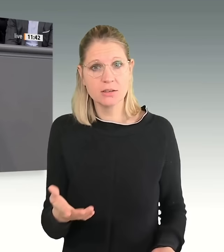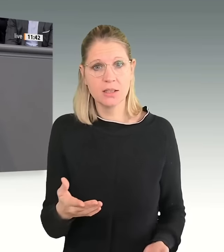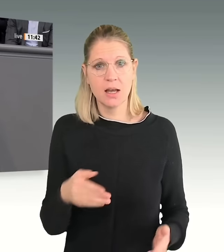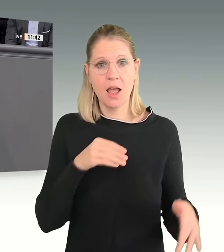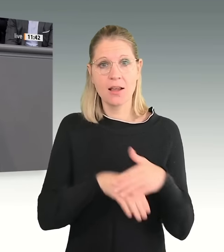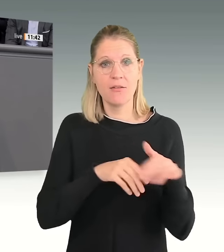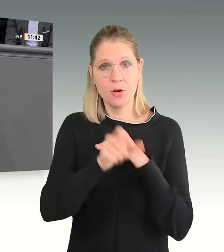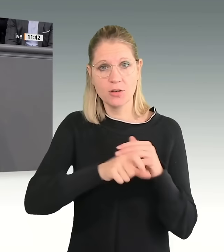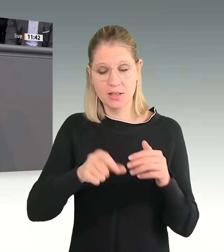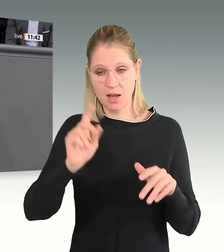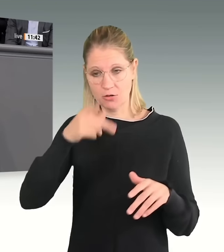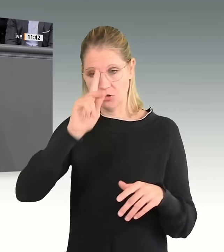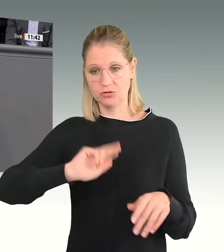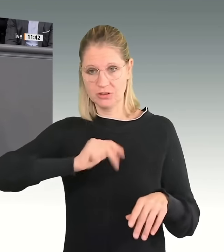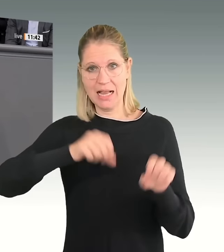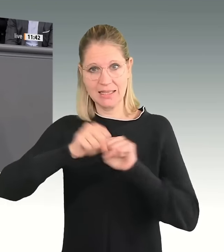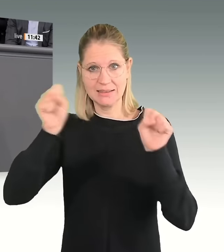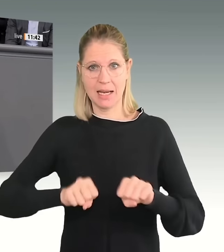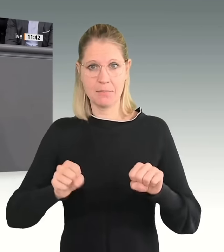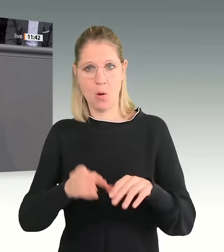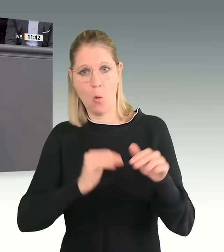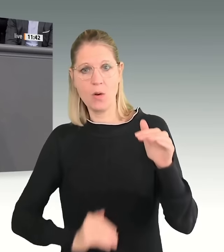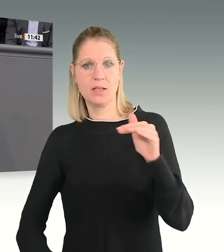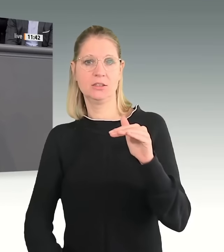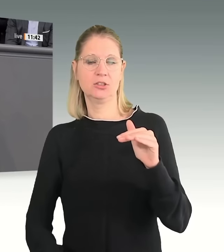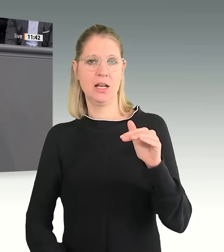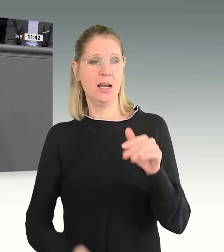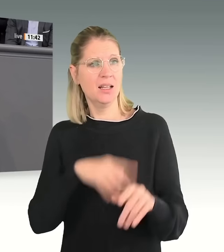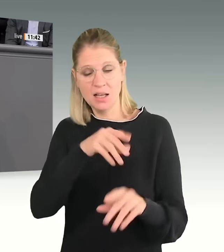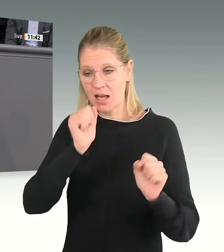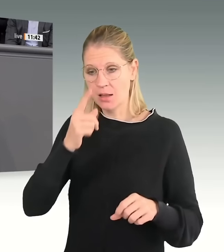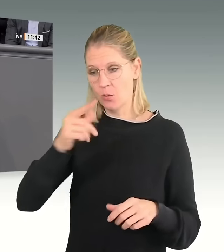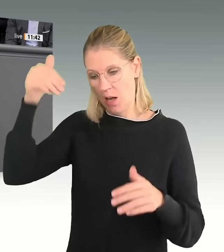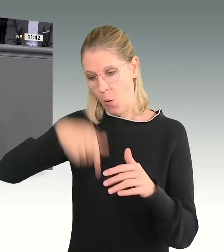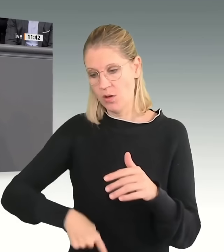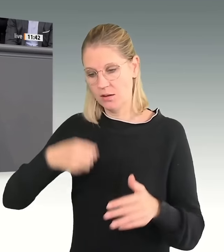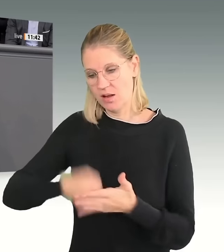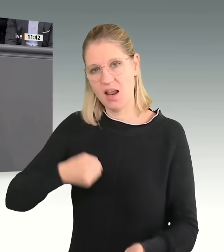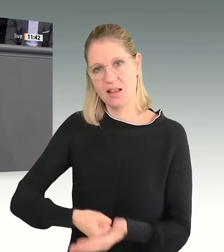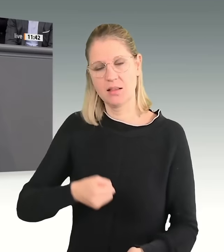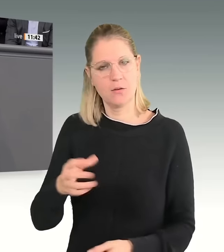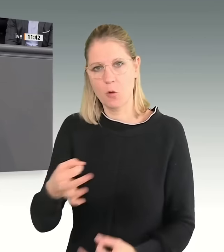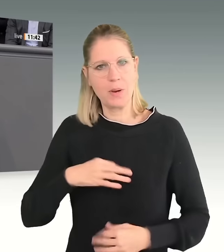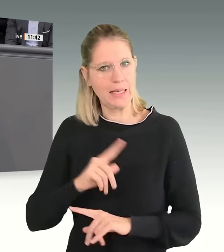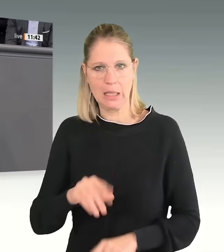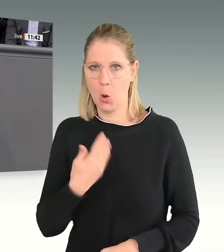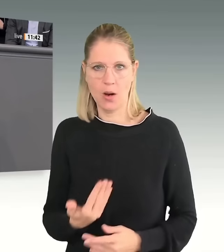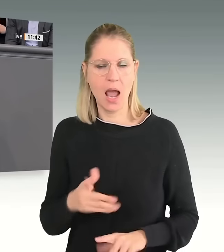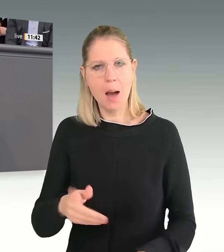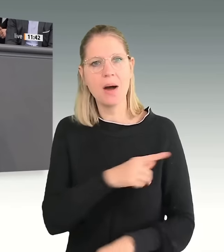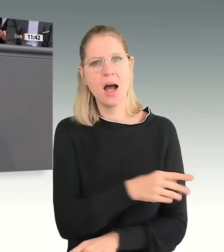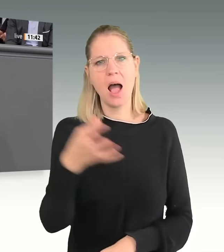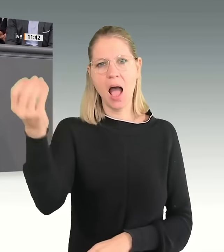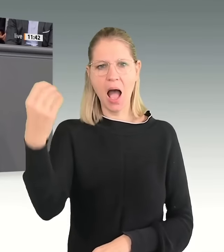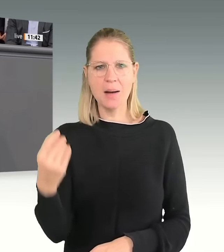unterster Stelle. Dass sie nur nach unten treten können, ist mir nicht neu. Aber dass die Ampel hier gestern auch die